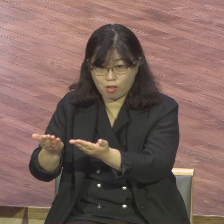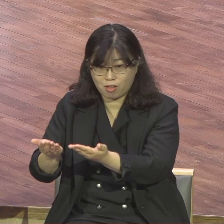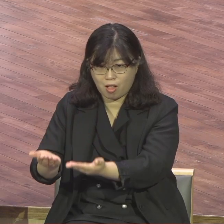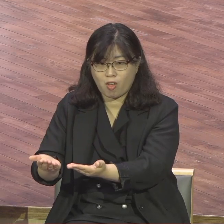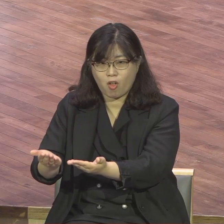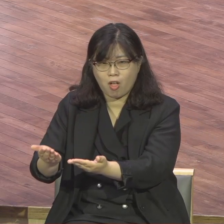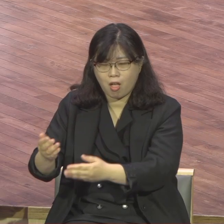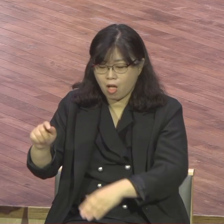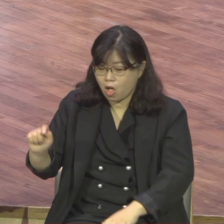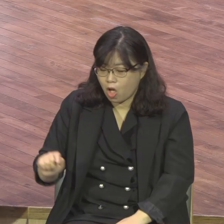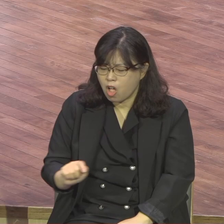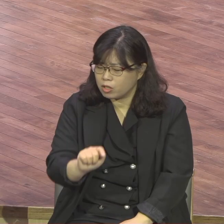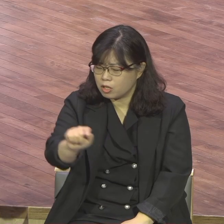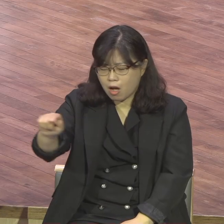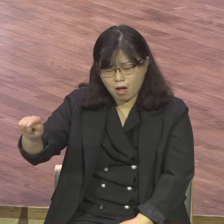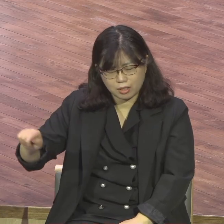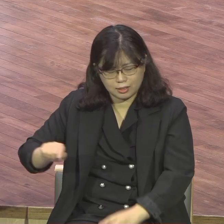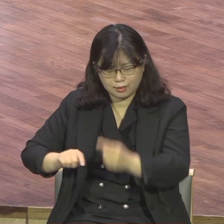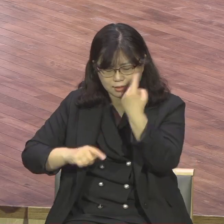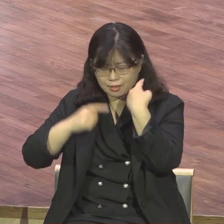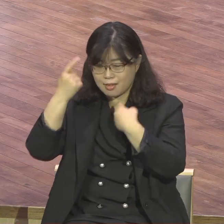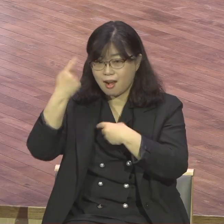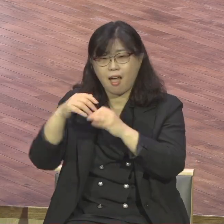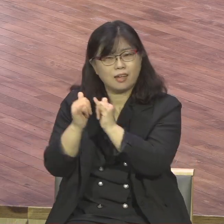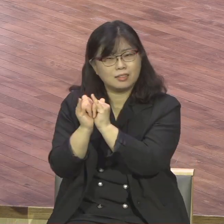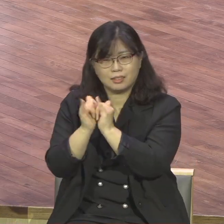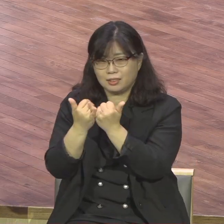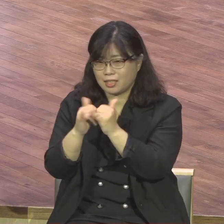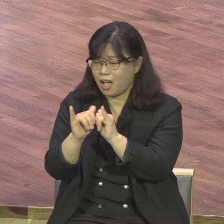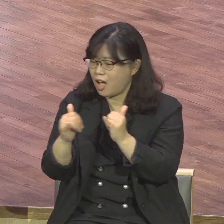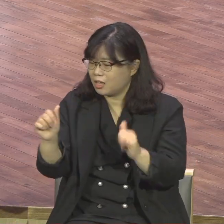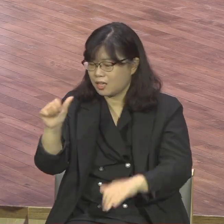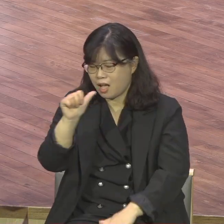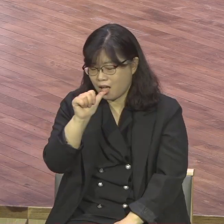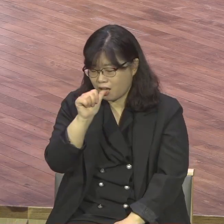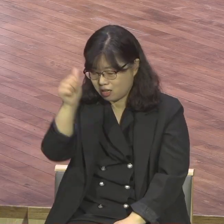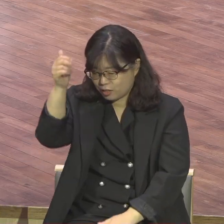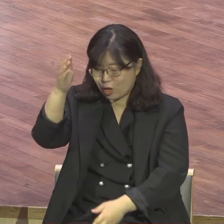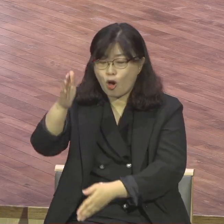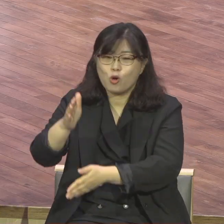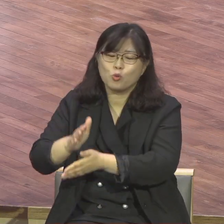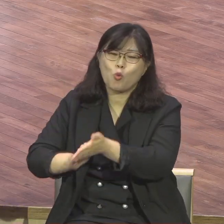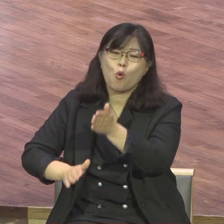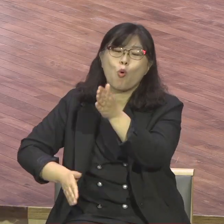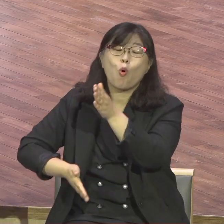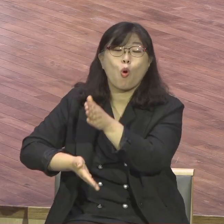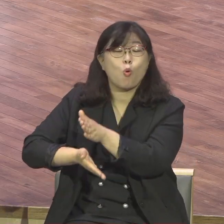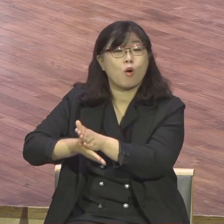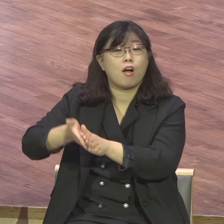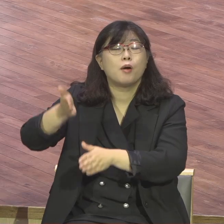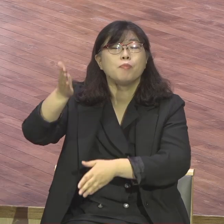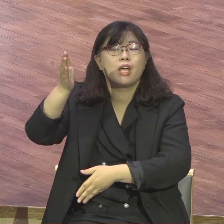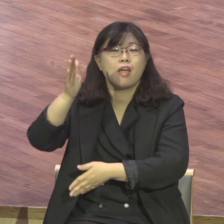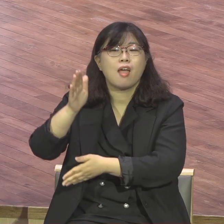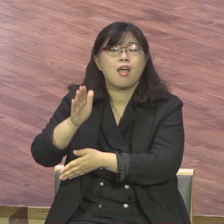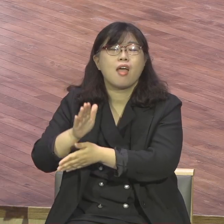원수를 너희를 해친 자가 결코 없네